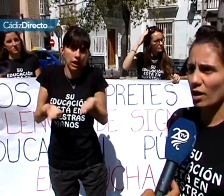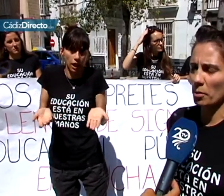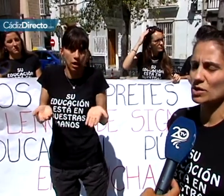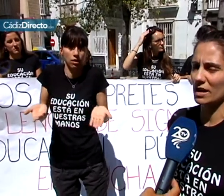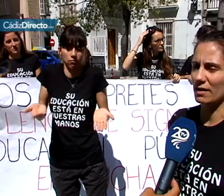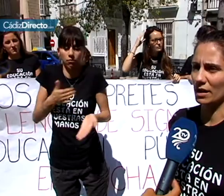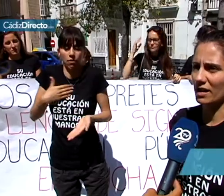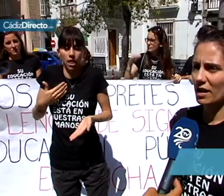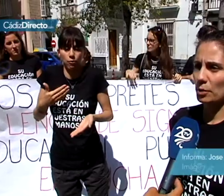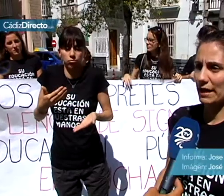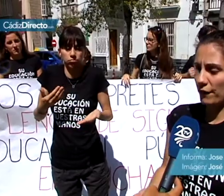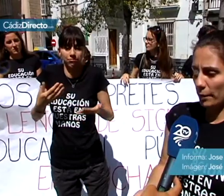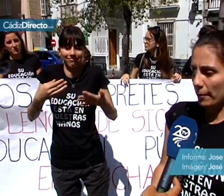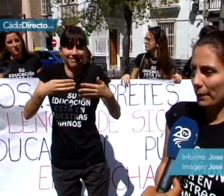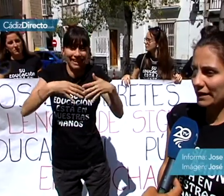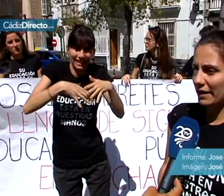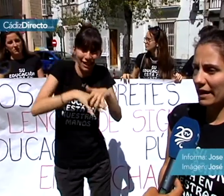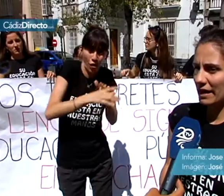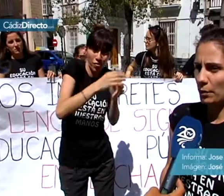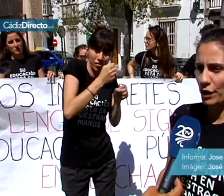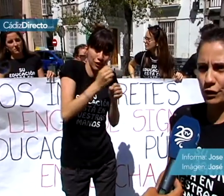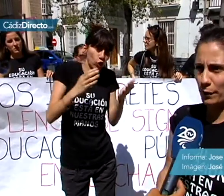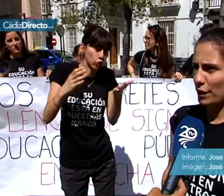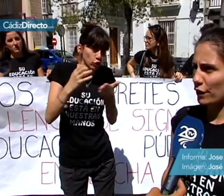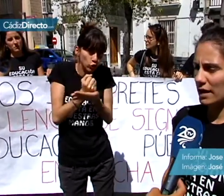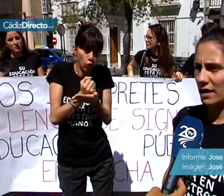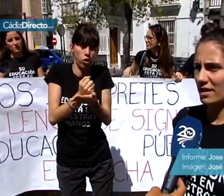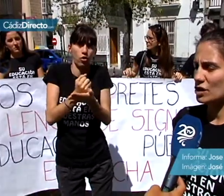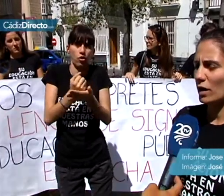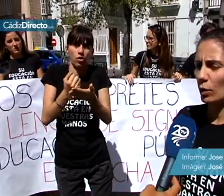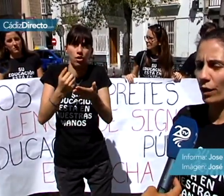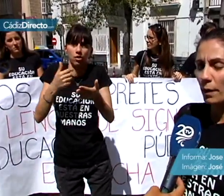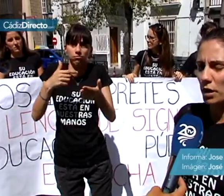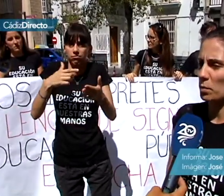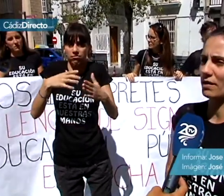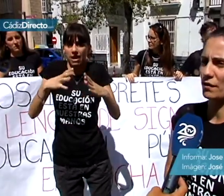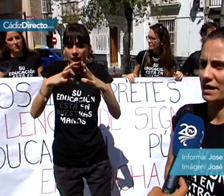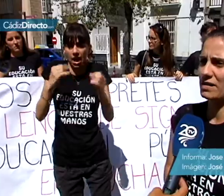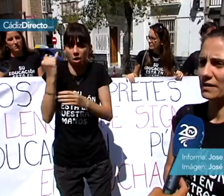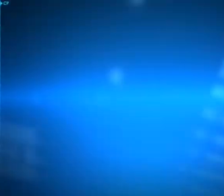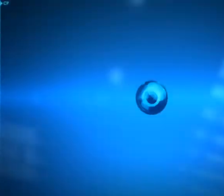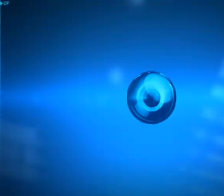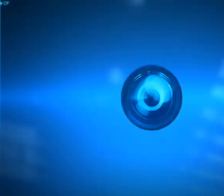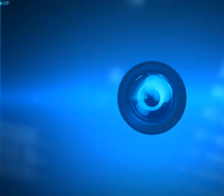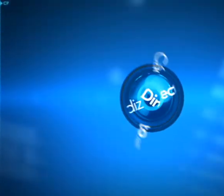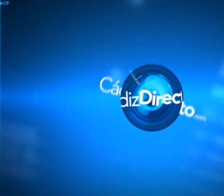incluyan como personal laboral, porque formamos parte del proceso de formación de esos alumnos desde el principio hasta el final.